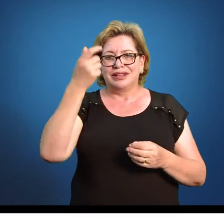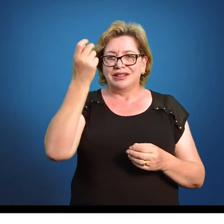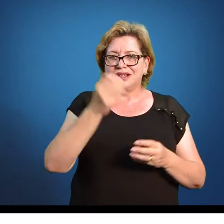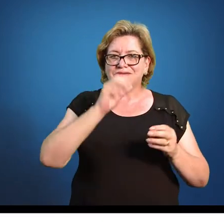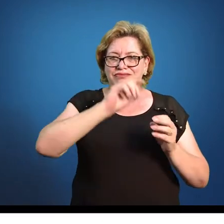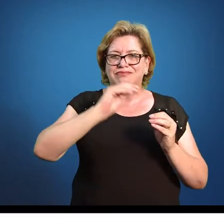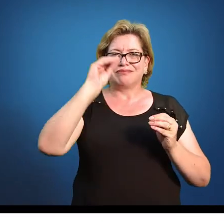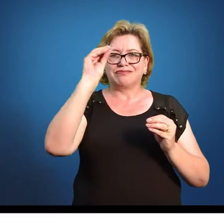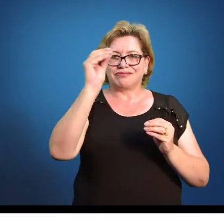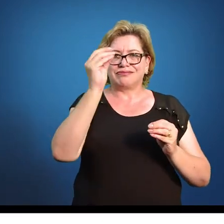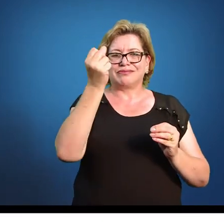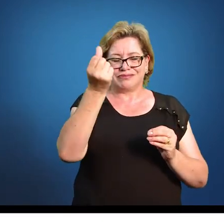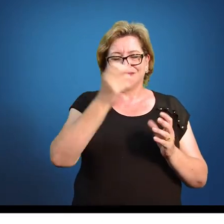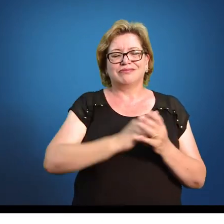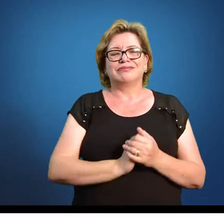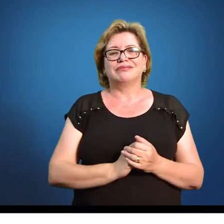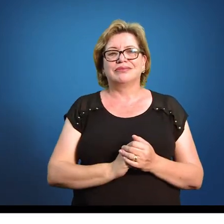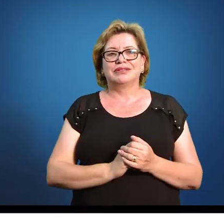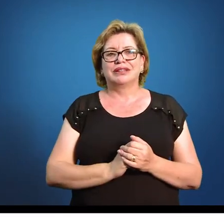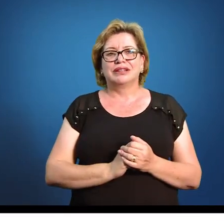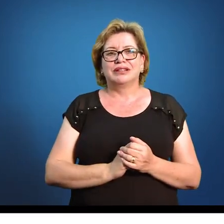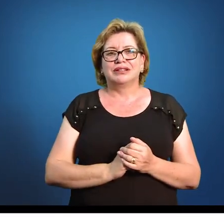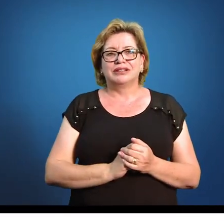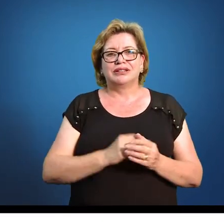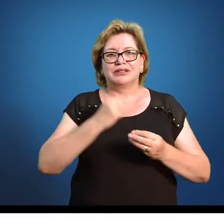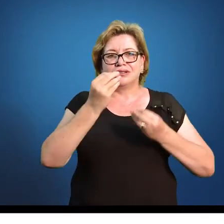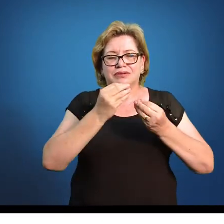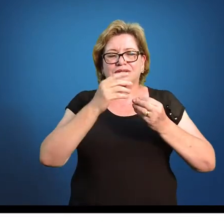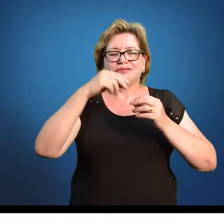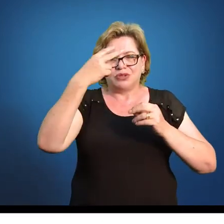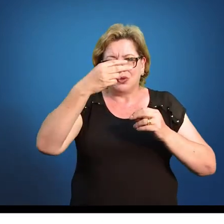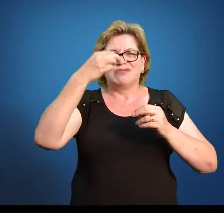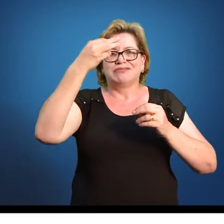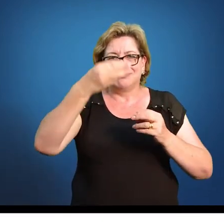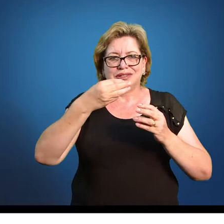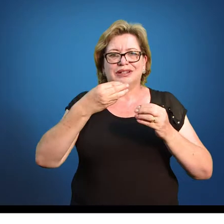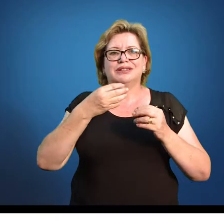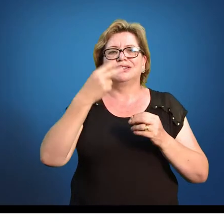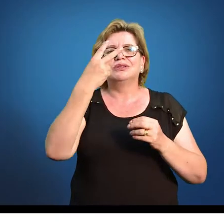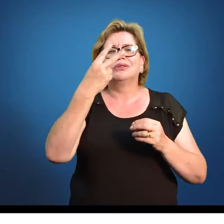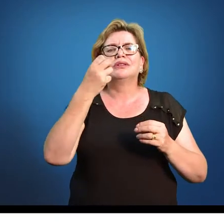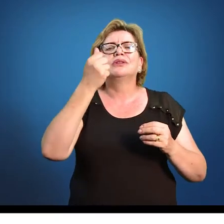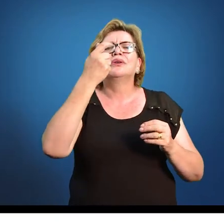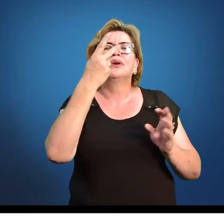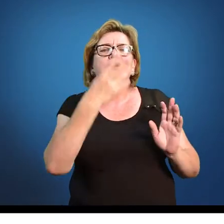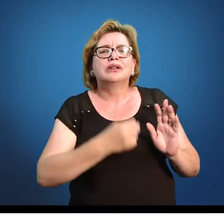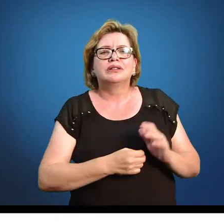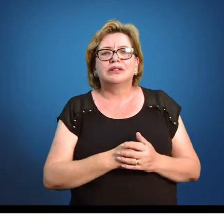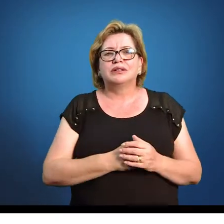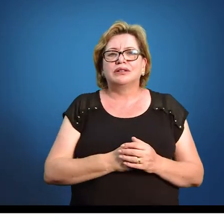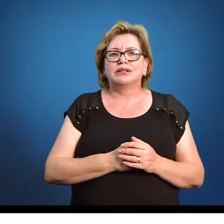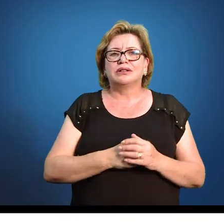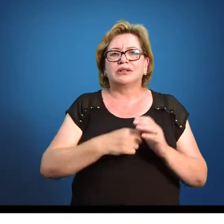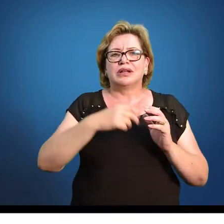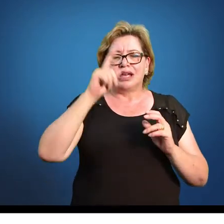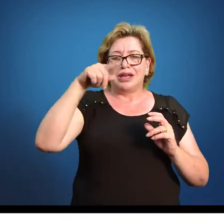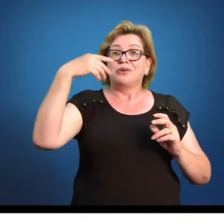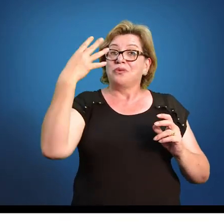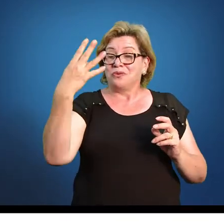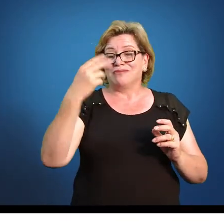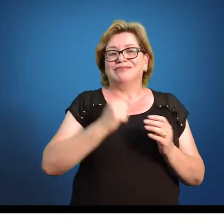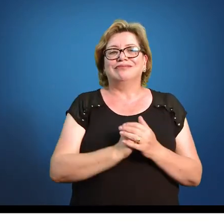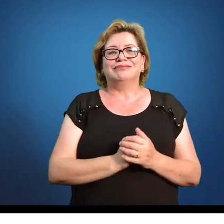o número seis. E dá a sequência. Dois filhos. São quatro.